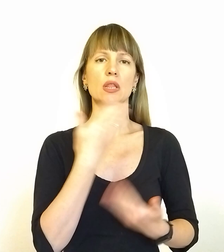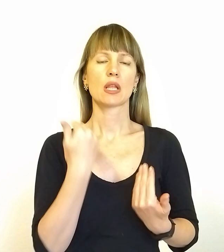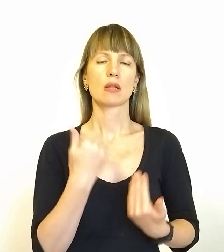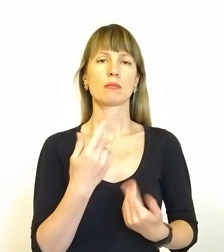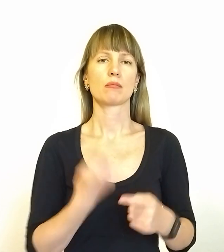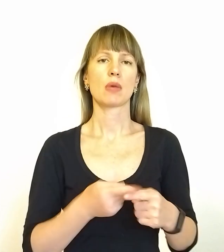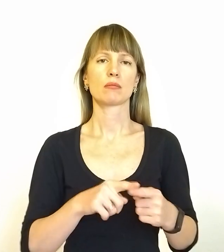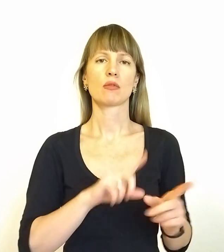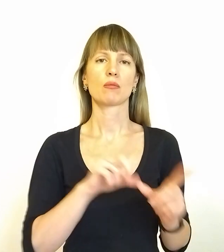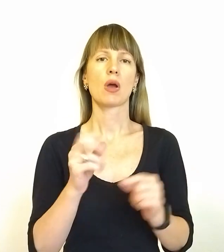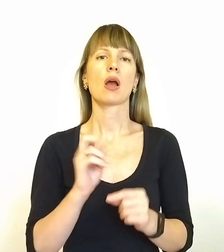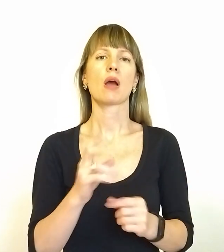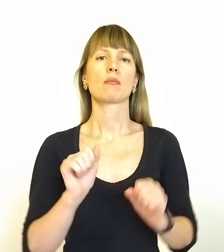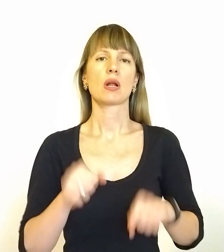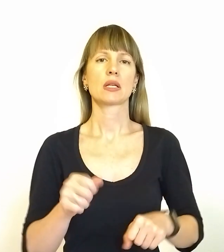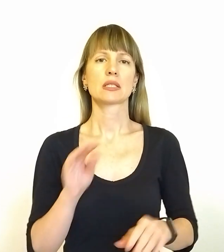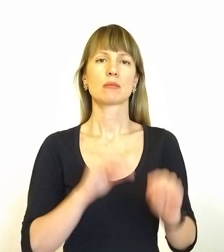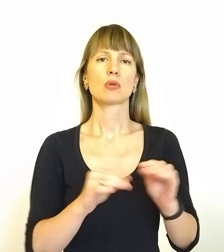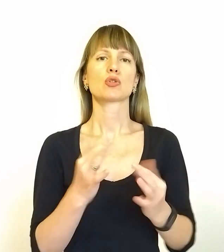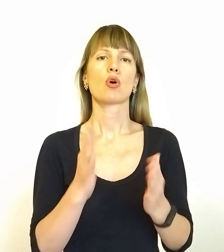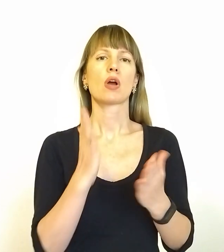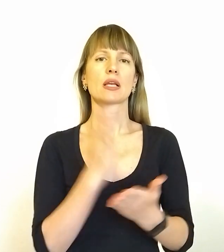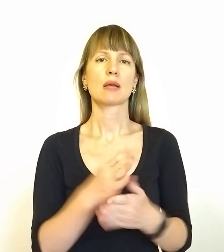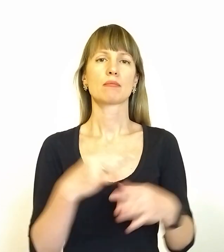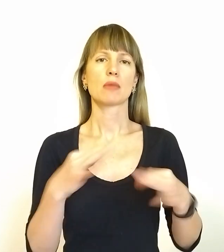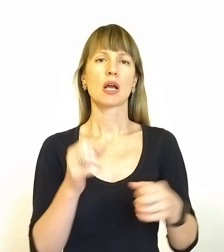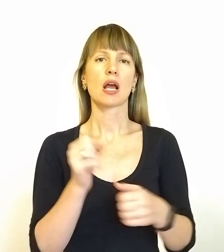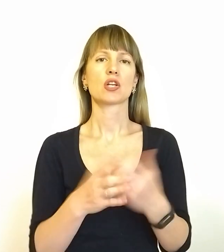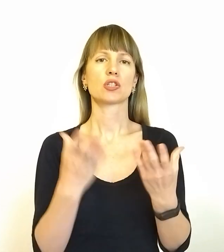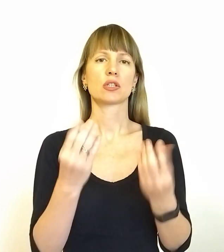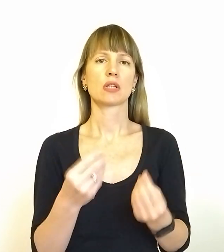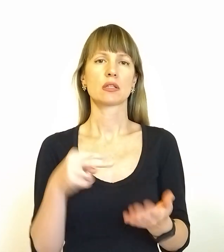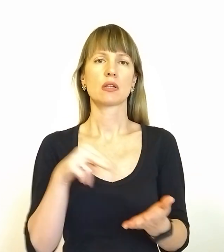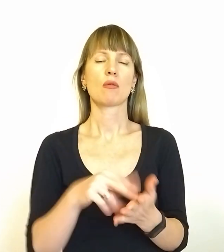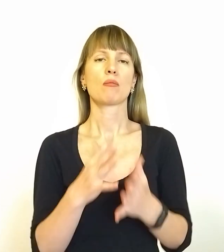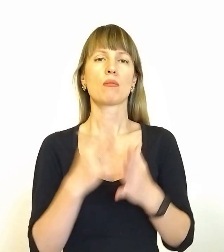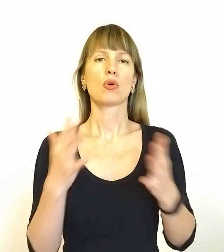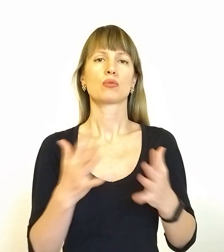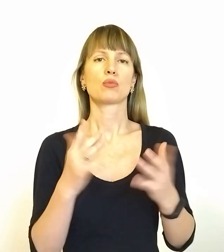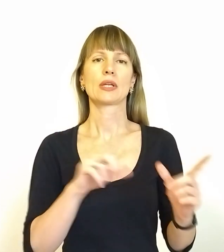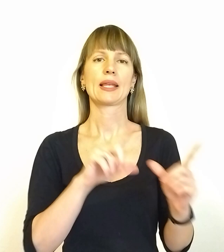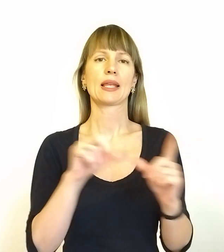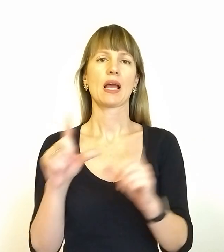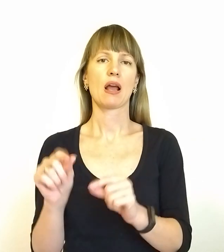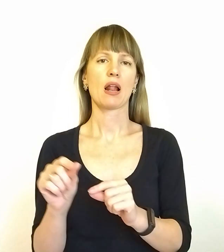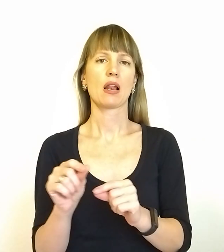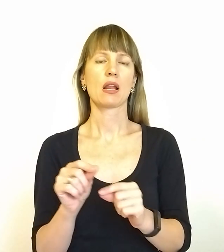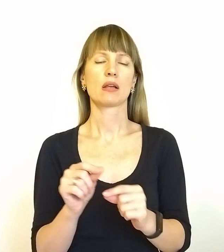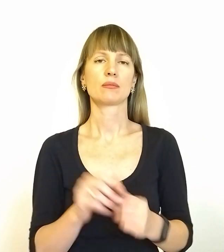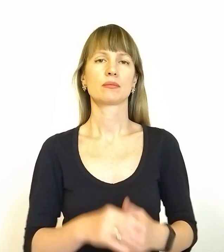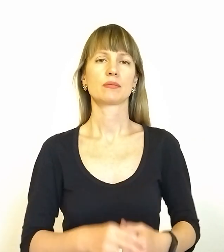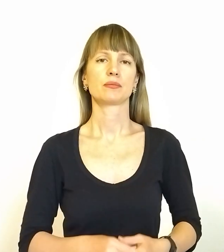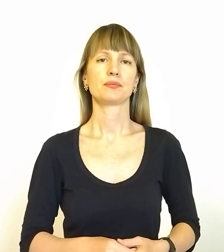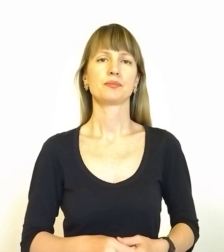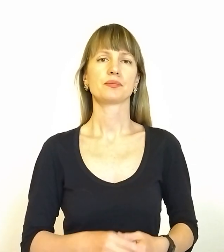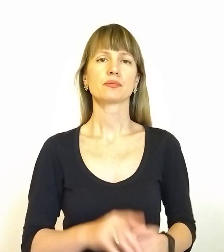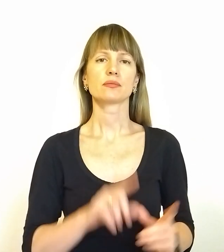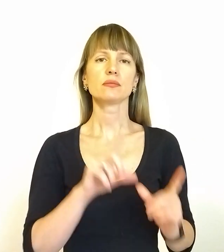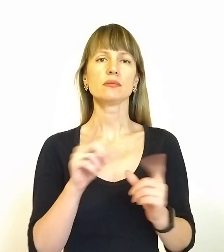як могли, собралися, скільки є машини. Каждий день їх становилося все більше і більше. І просто ехали на пролом.